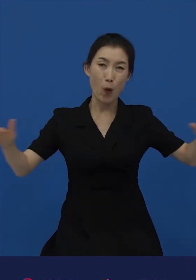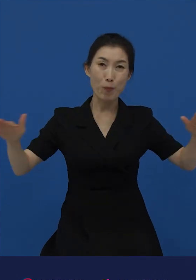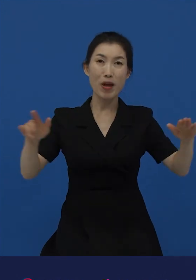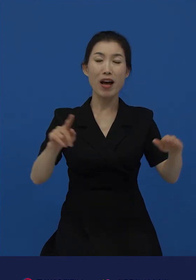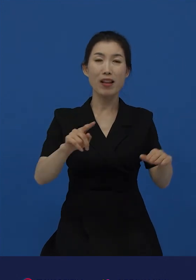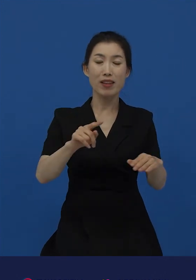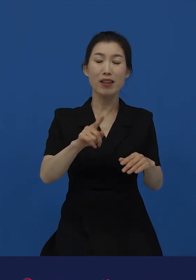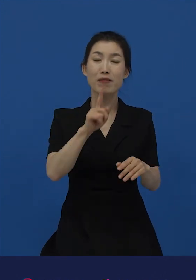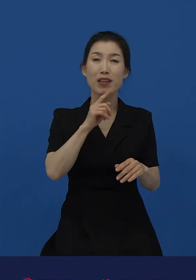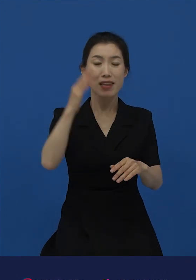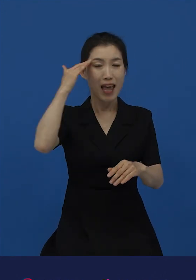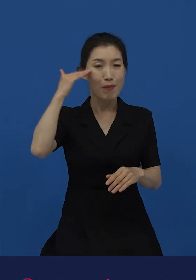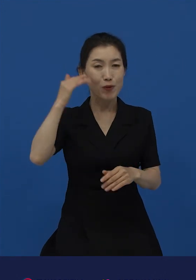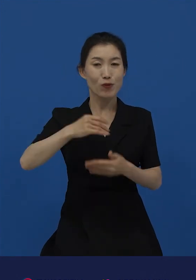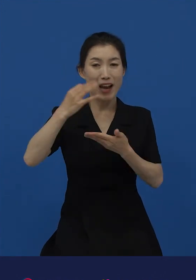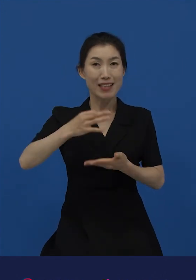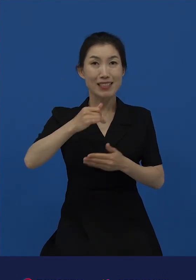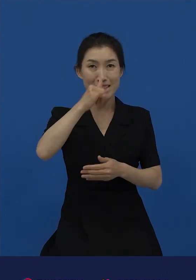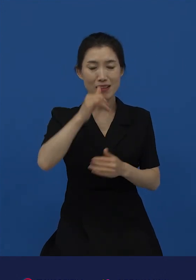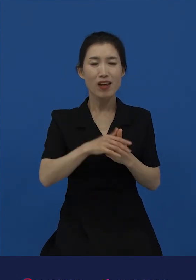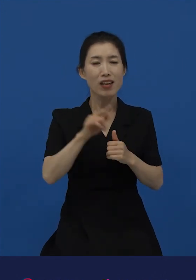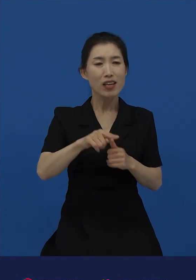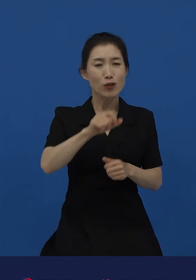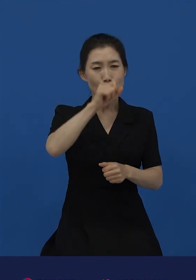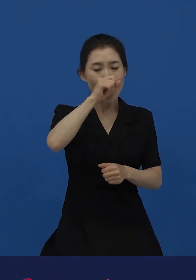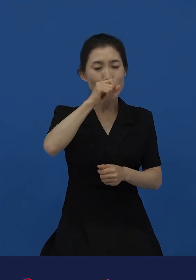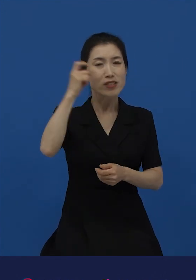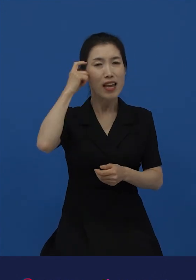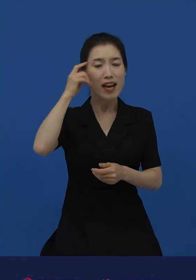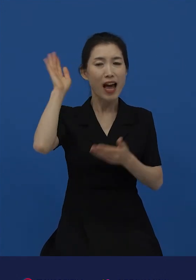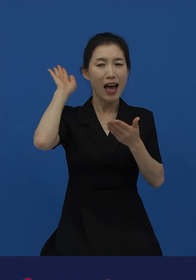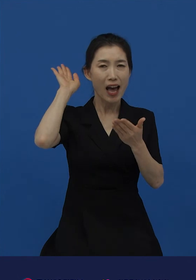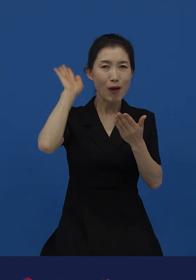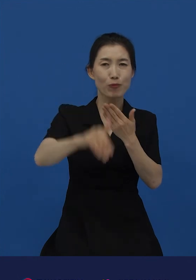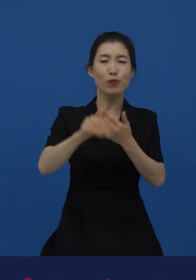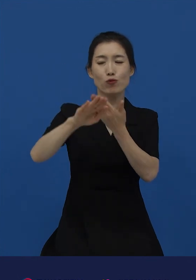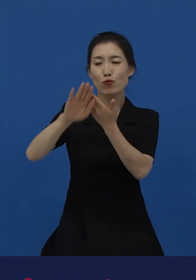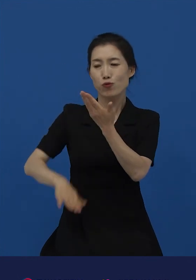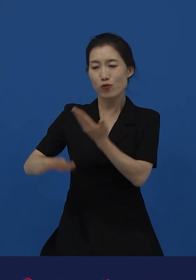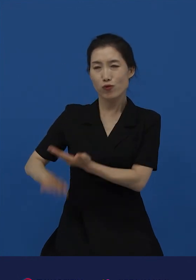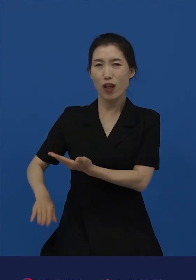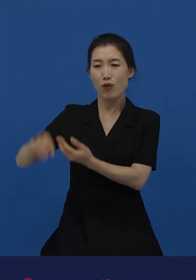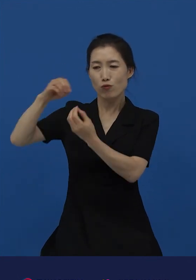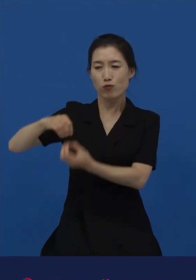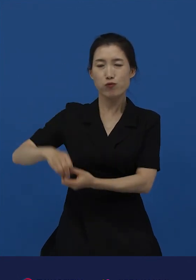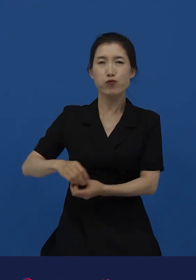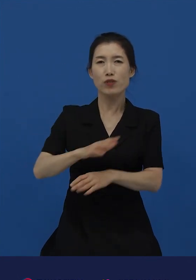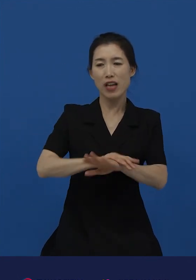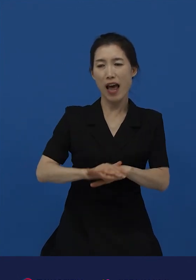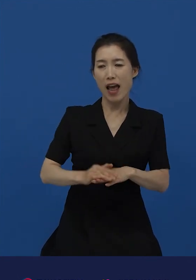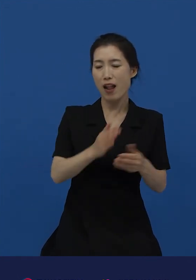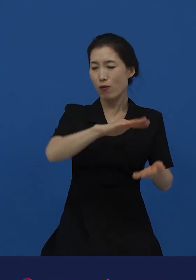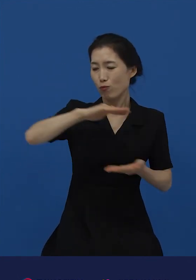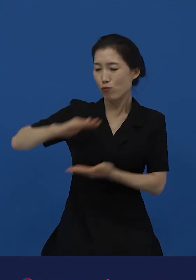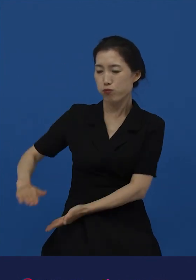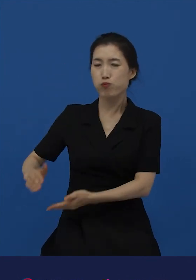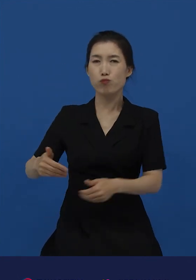있습니다. 그리고 이 가치는 우리 후세에게 물려줘야 할 가치라고 생각하는데 이견을 가진 사람들이